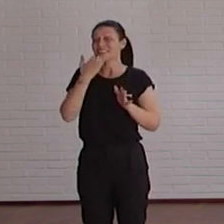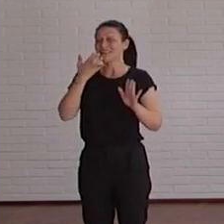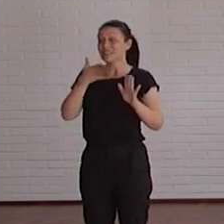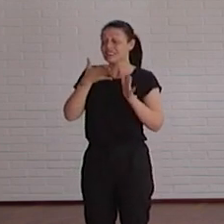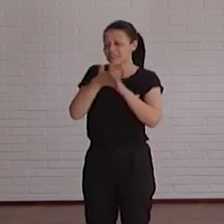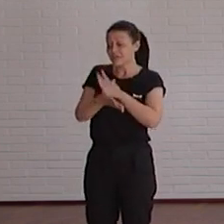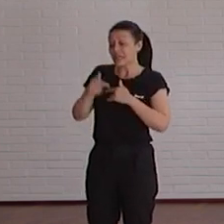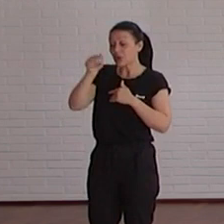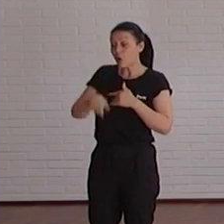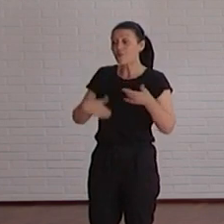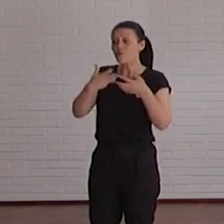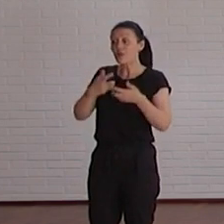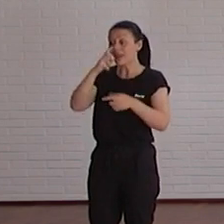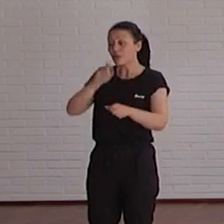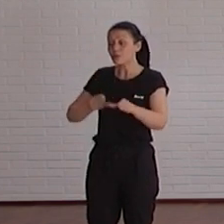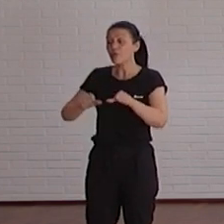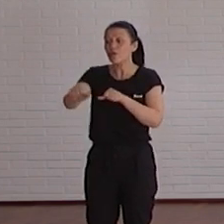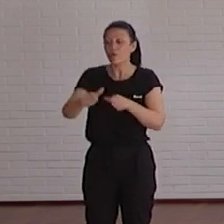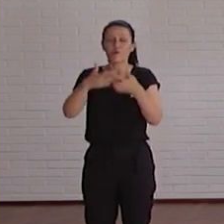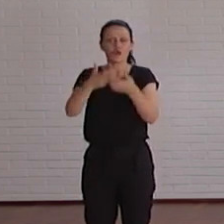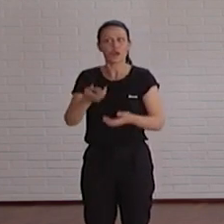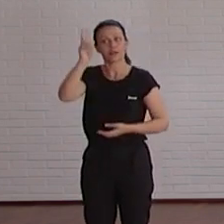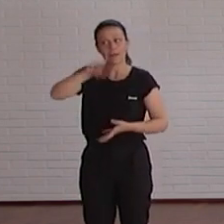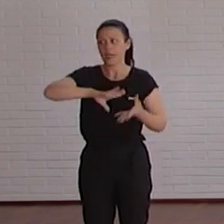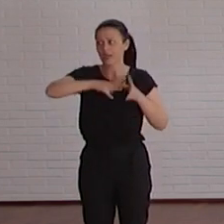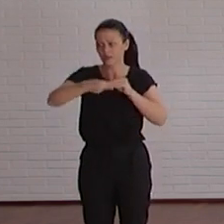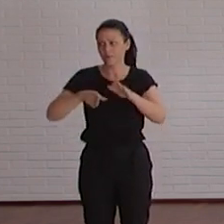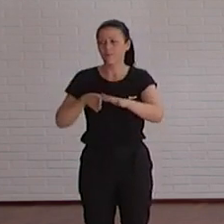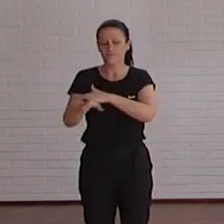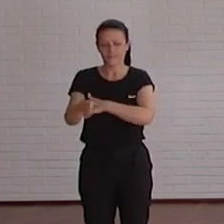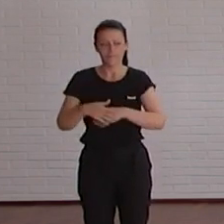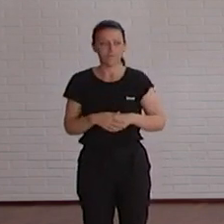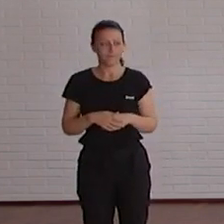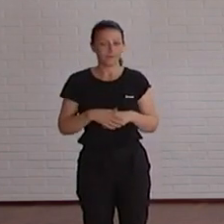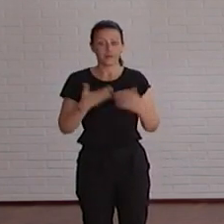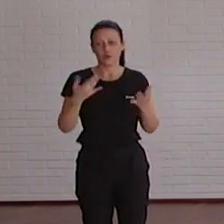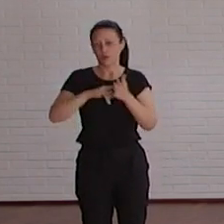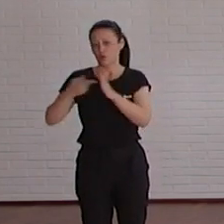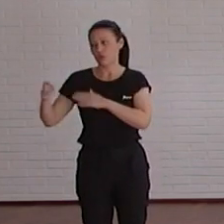dentro de diez años. ¿Vale? Y no pasaría lo mismo con las tecnologías propitarias.